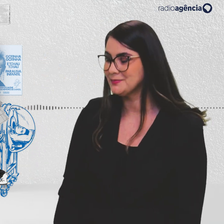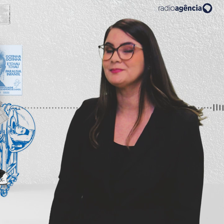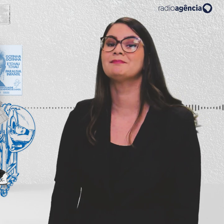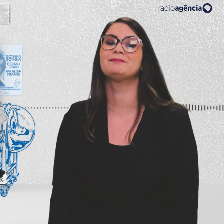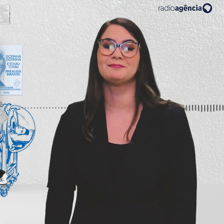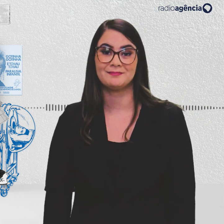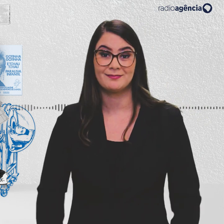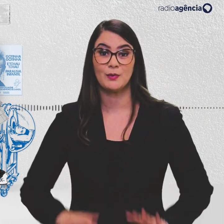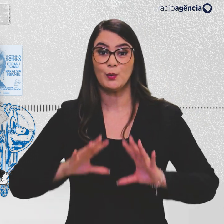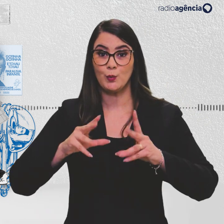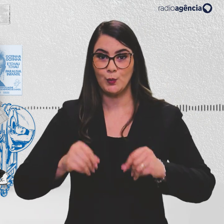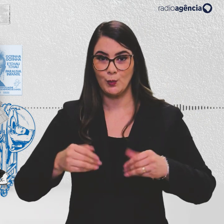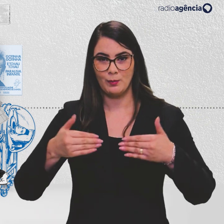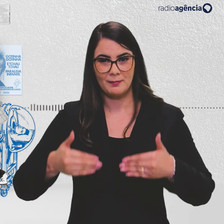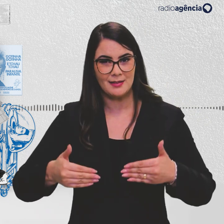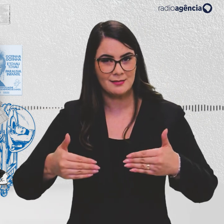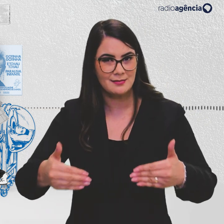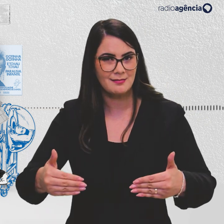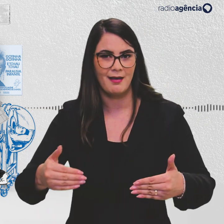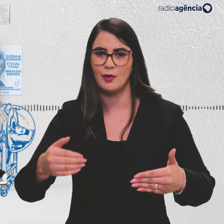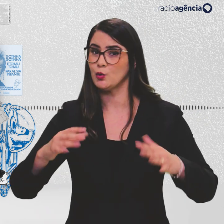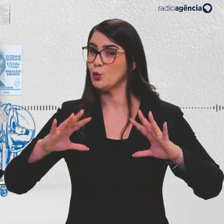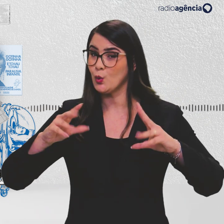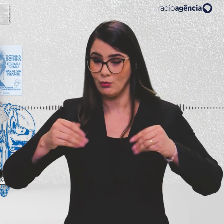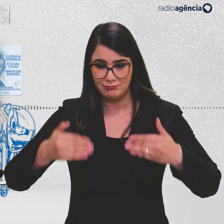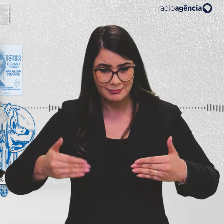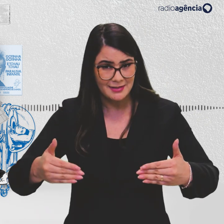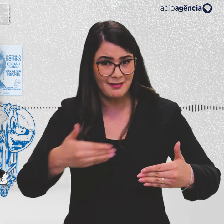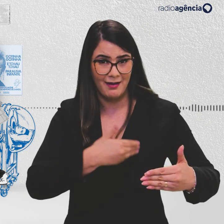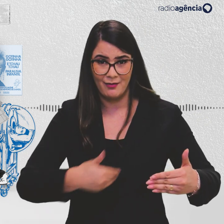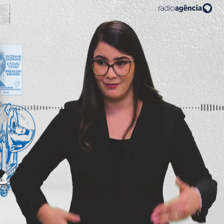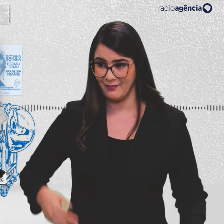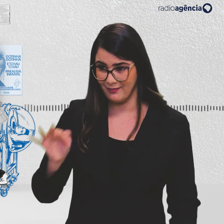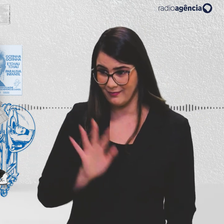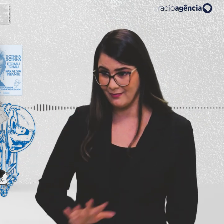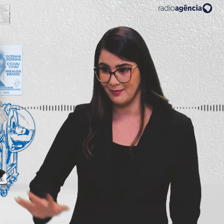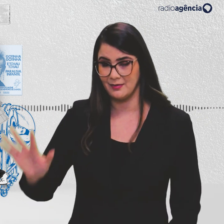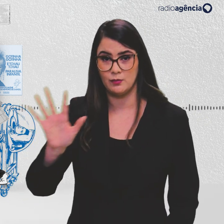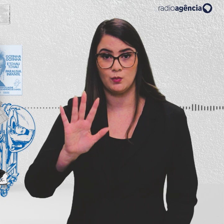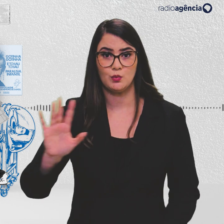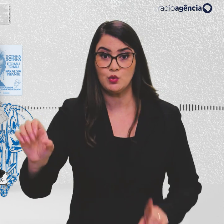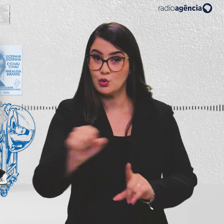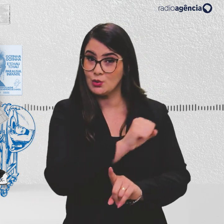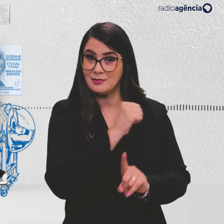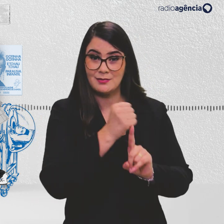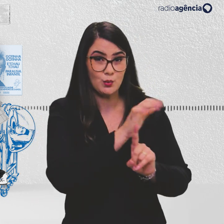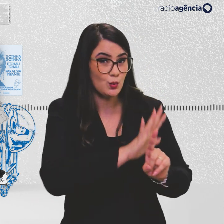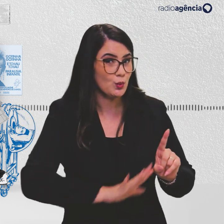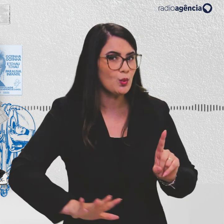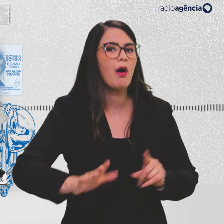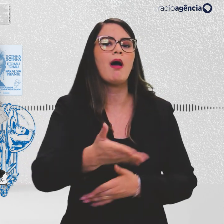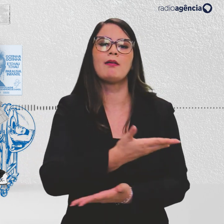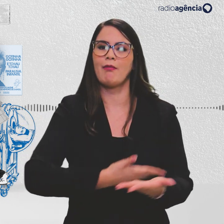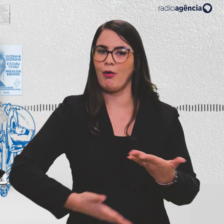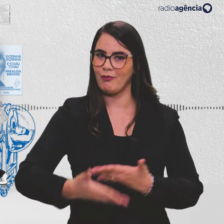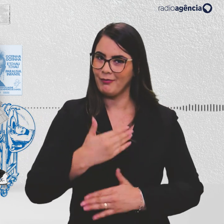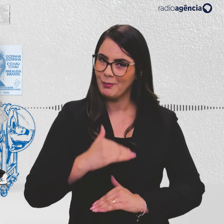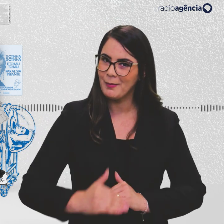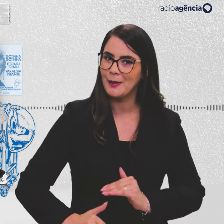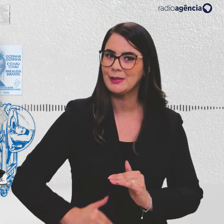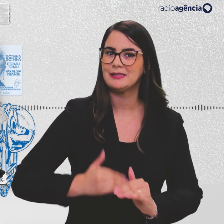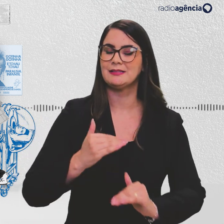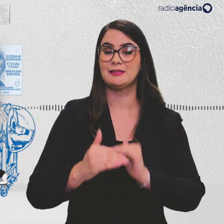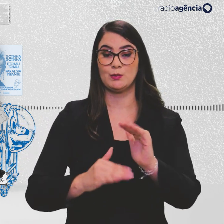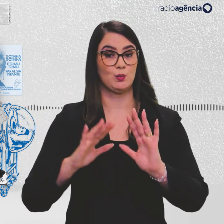Todos os ministérios do governo federal e também toda a sociedade brasileira foram envolvidos nesse processo.